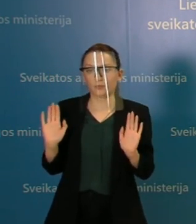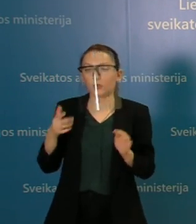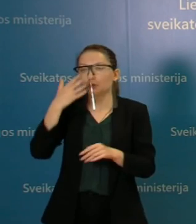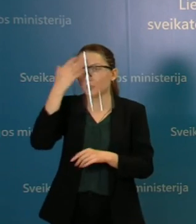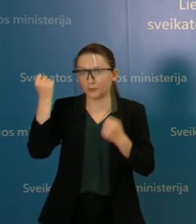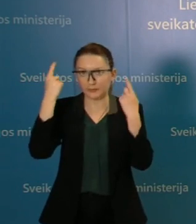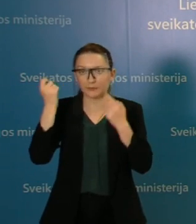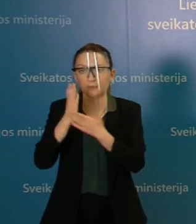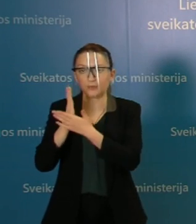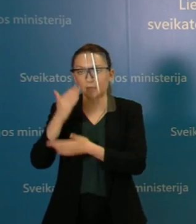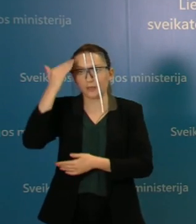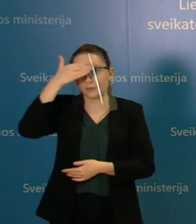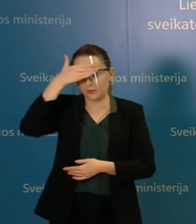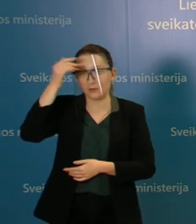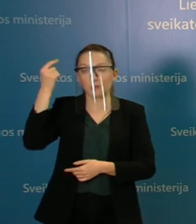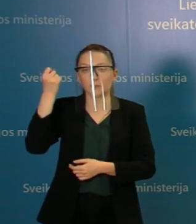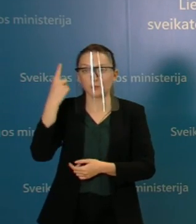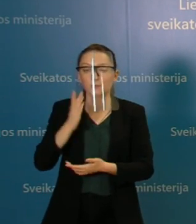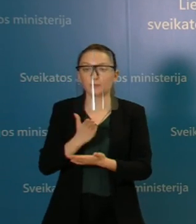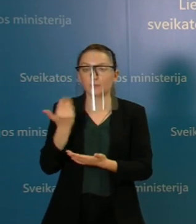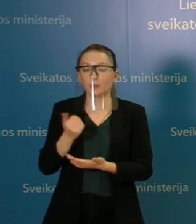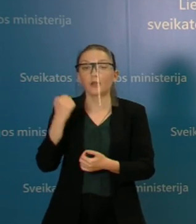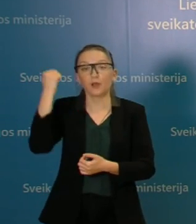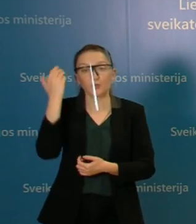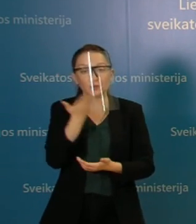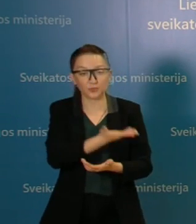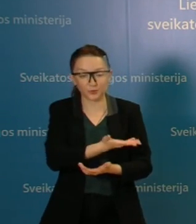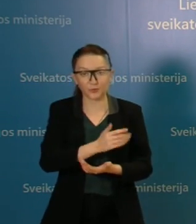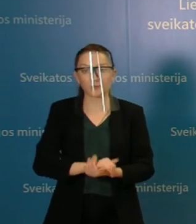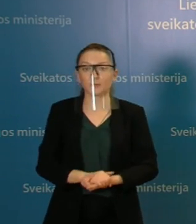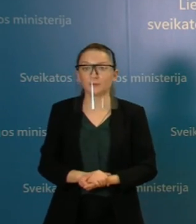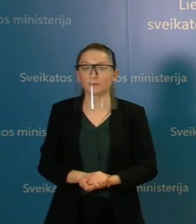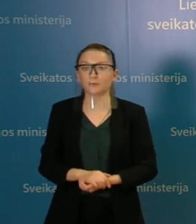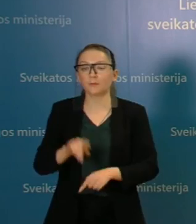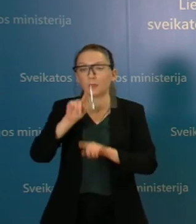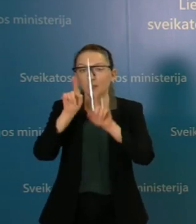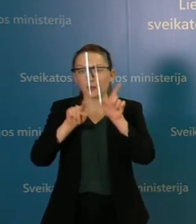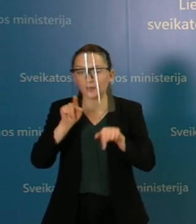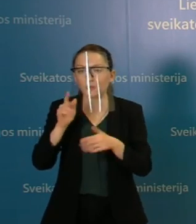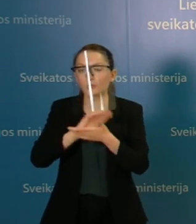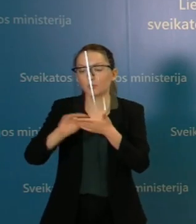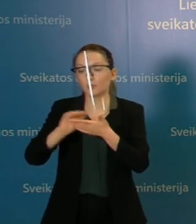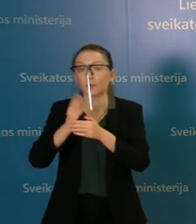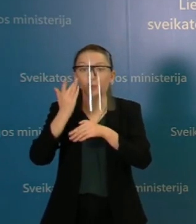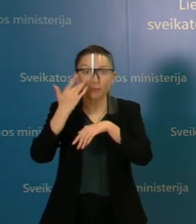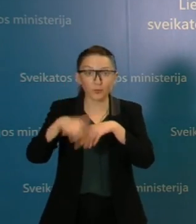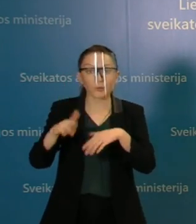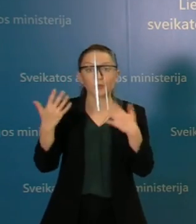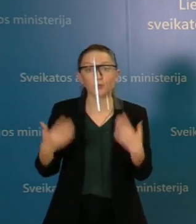neprisimenu mintinai. Tai ačiū ministrui, klausimai yra gyvai ir raštu baigėsi.